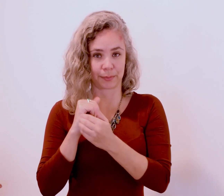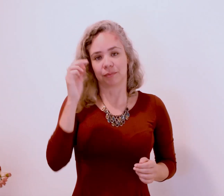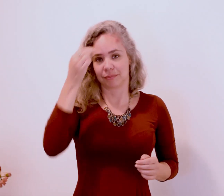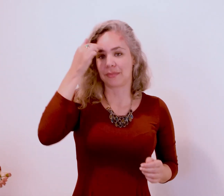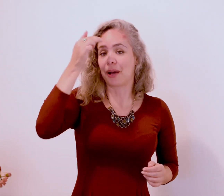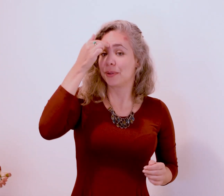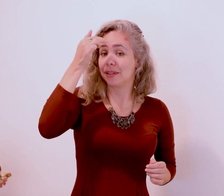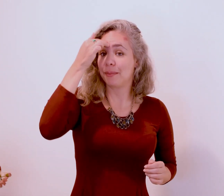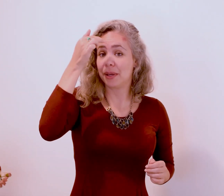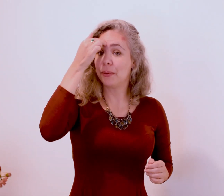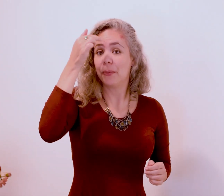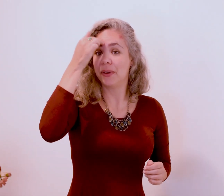A coisa está meio ruim.